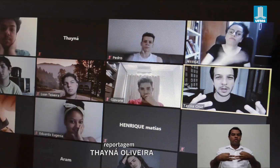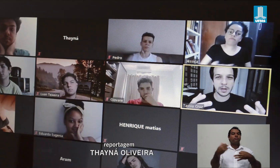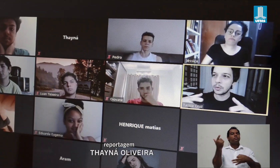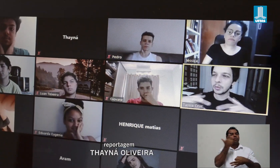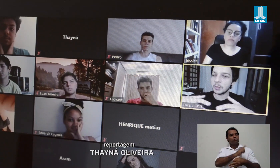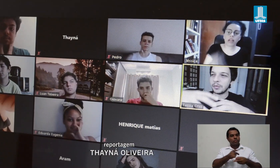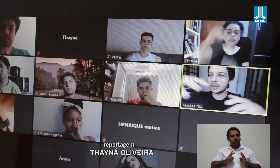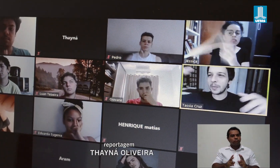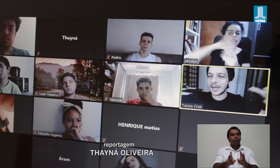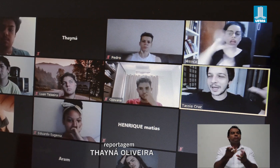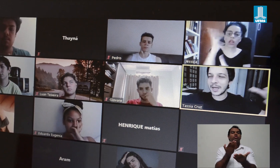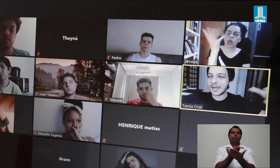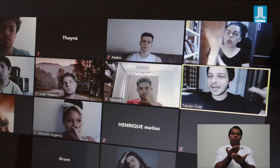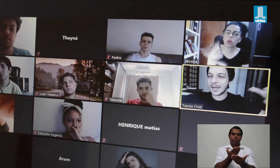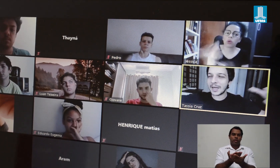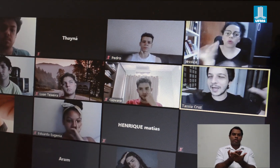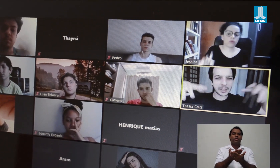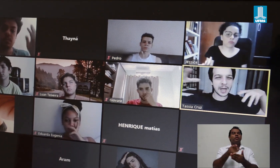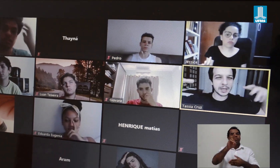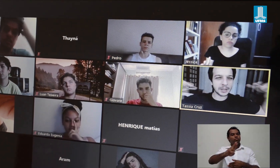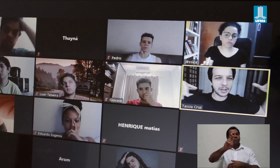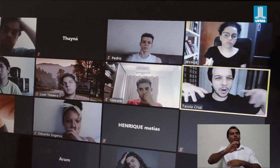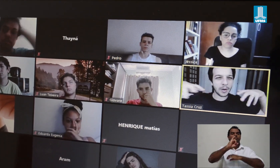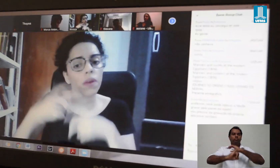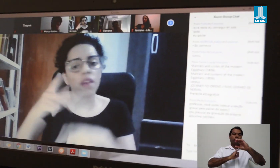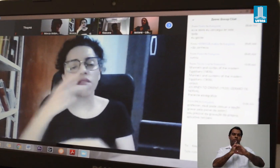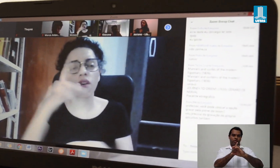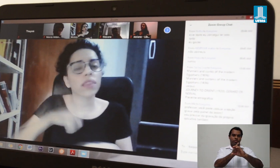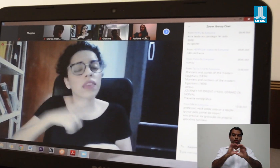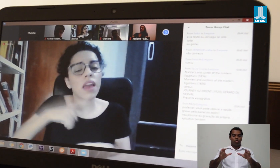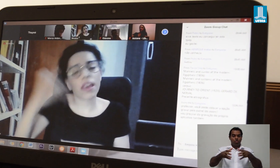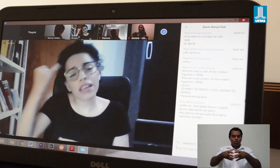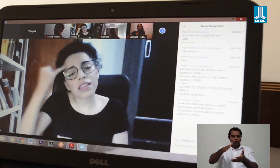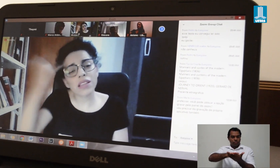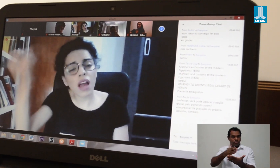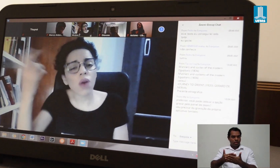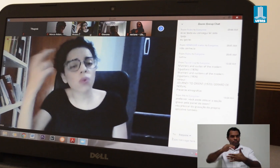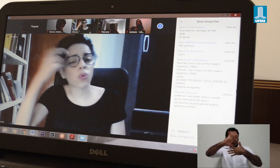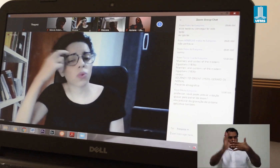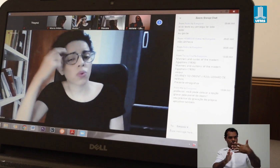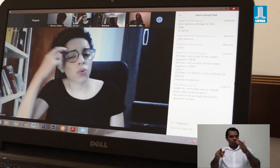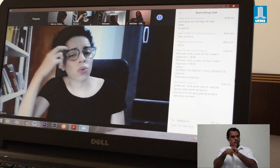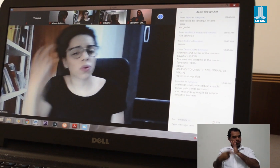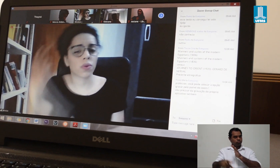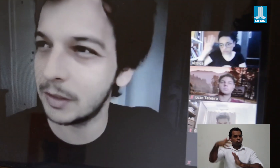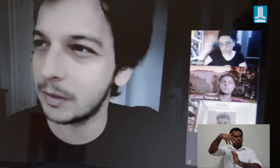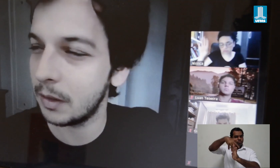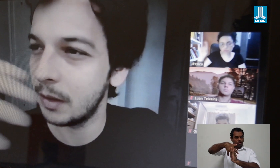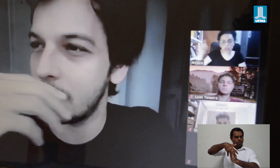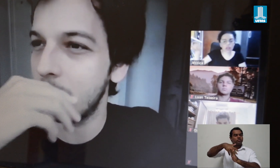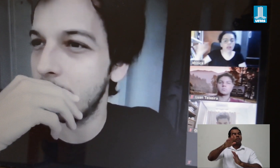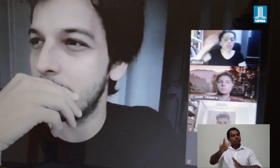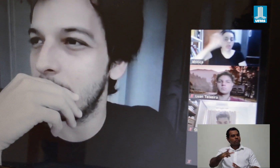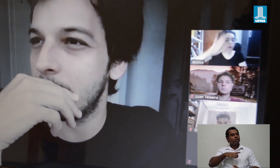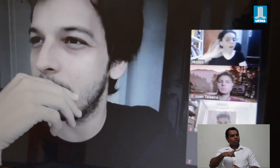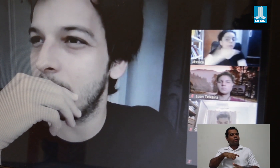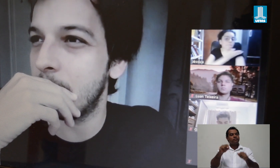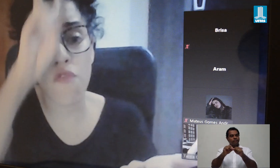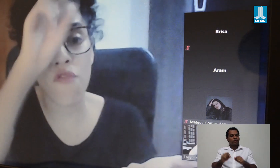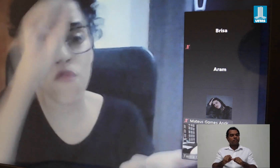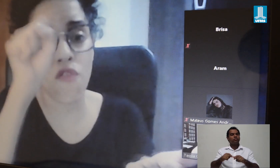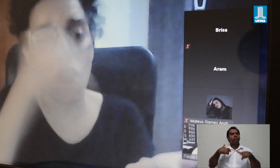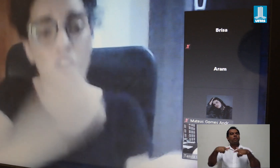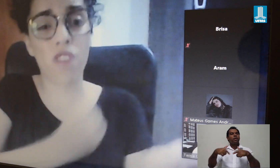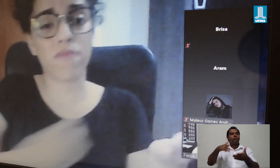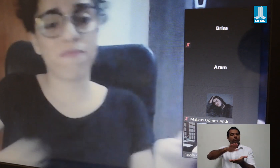continuidade aos seus estudos de forma online. A equipe de intérpretes de Libras da Universidade está realizando o trabalho de tradução